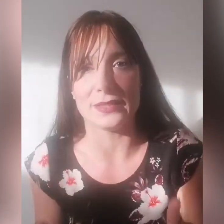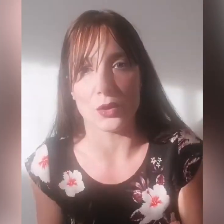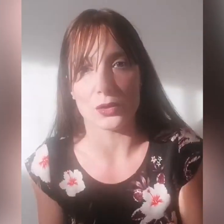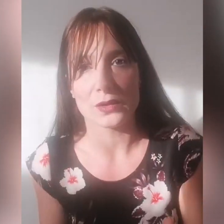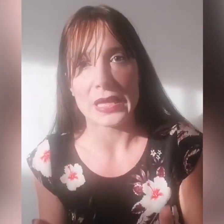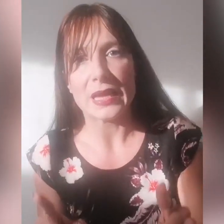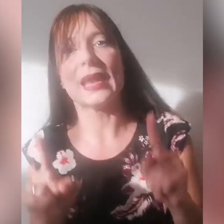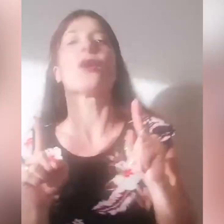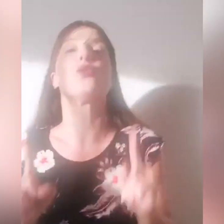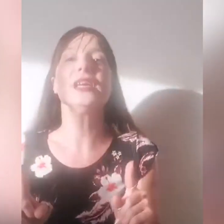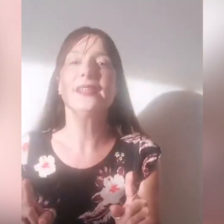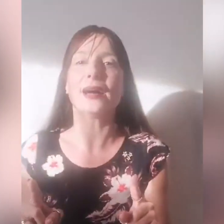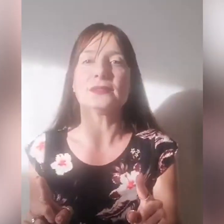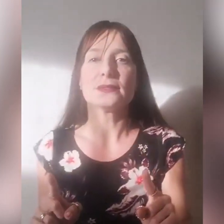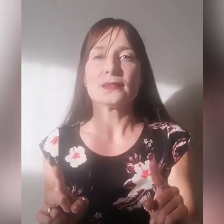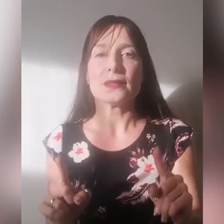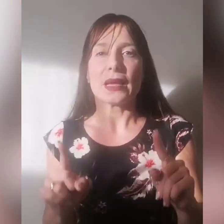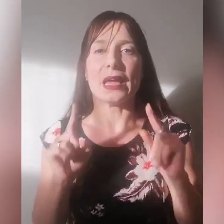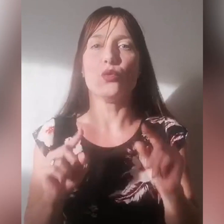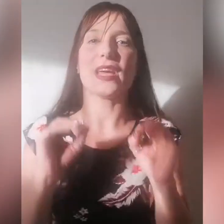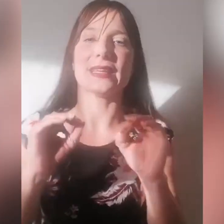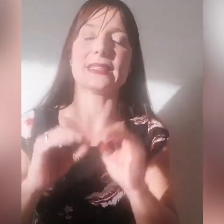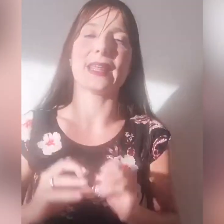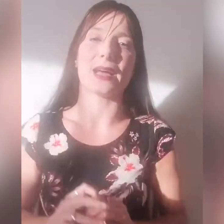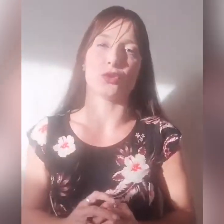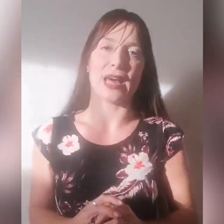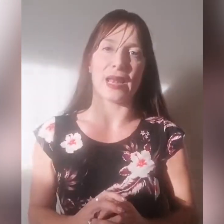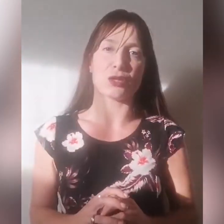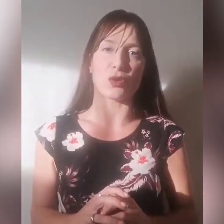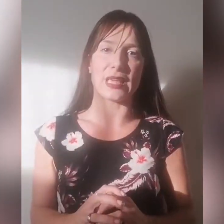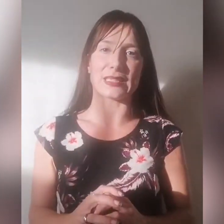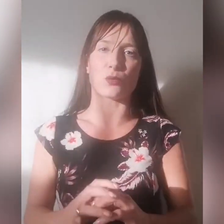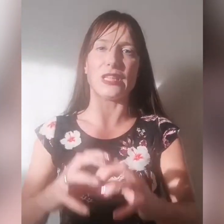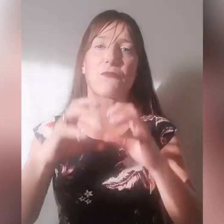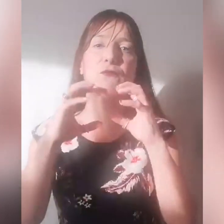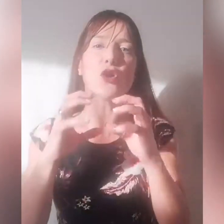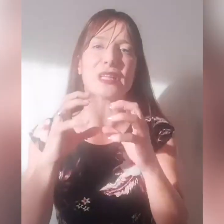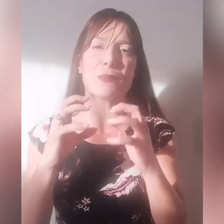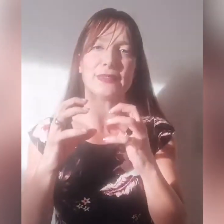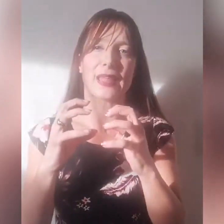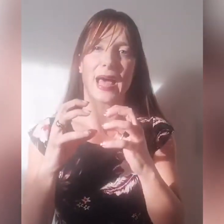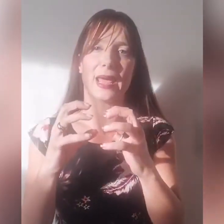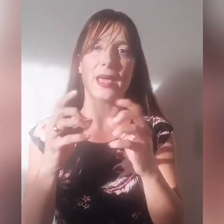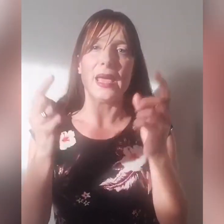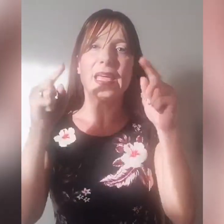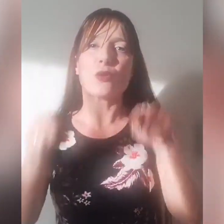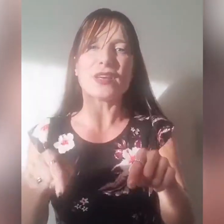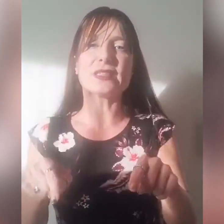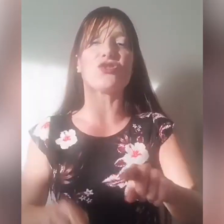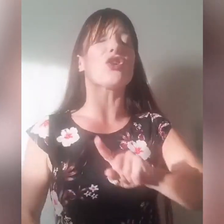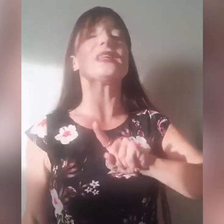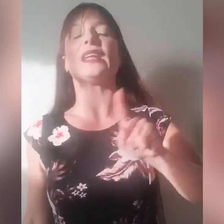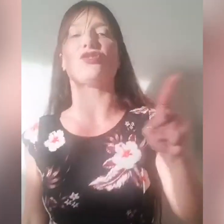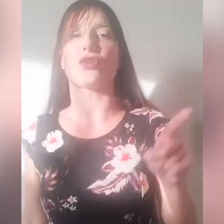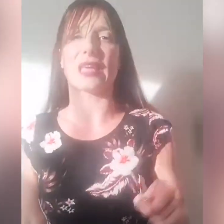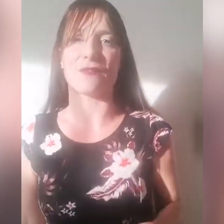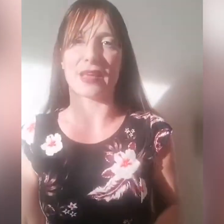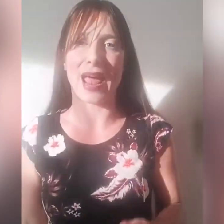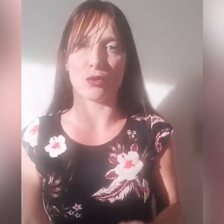Dio, la guida che lui ha desiderato dare alla sua chiesa, quindi fondamentale in questi giorni e nei giorni che verranno